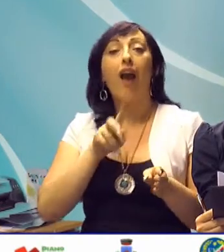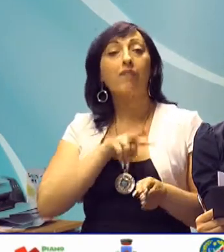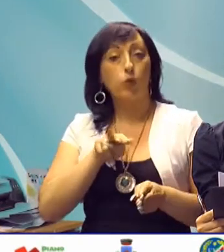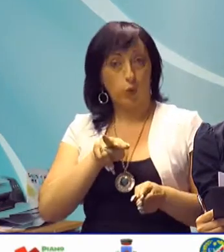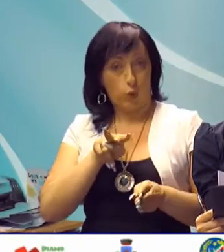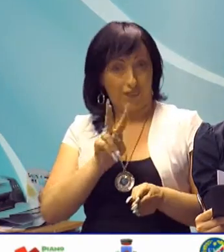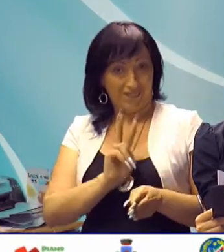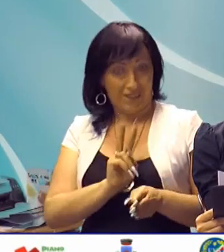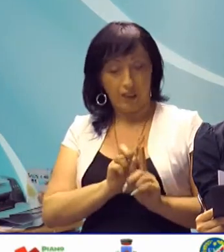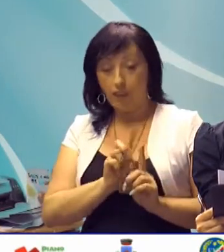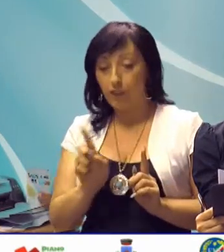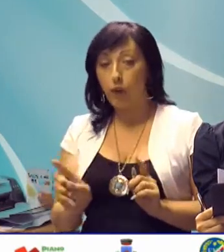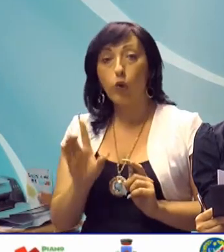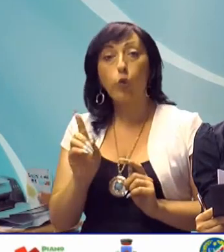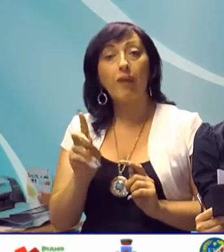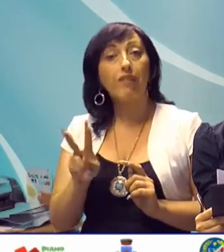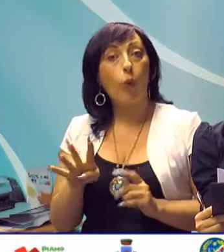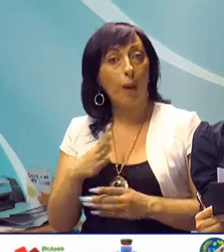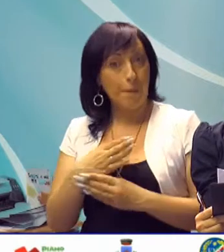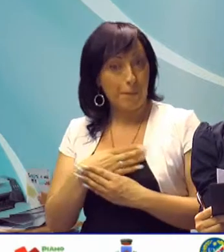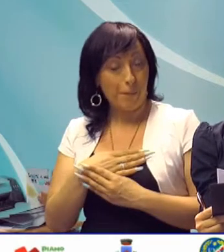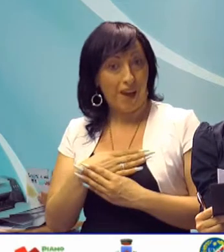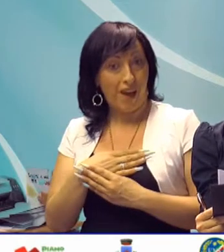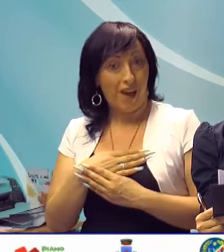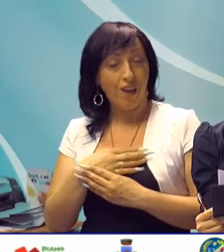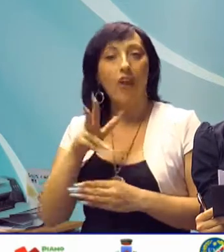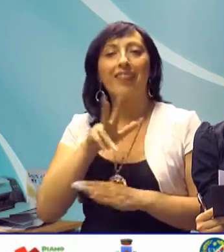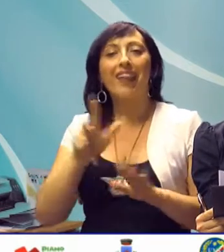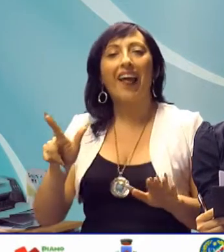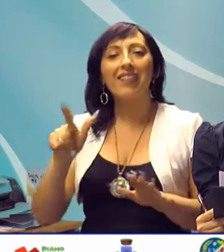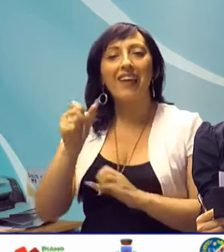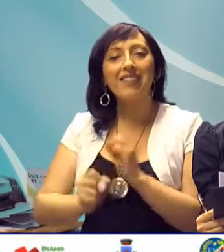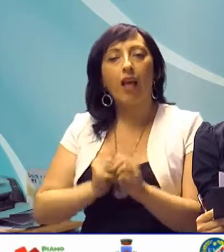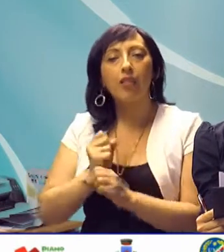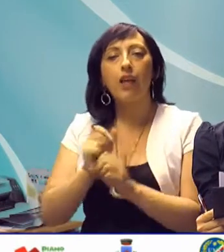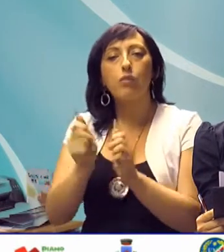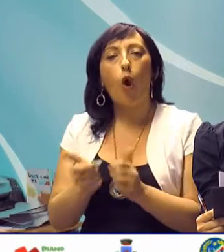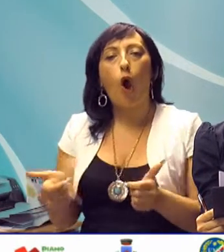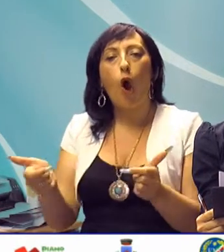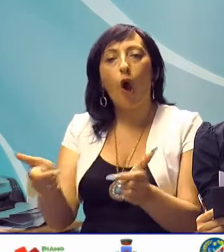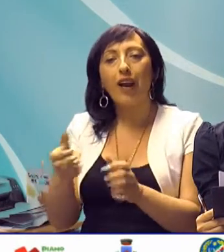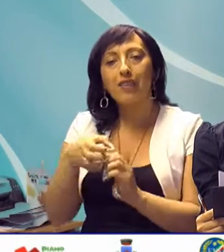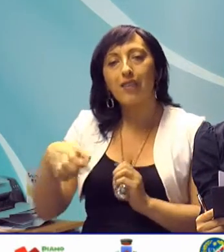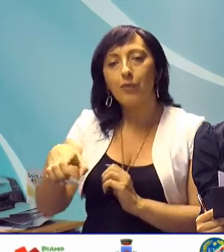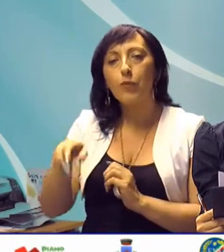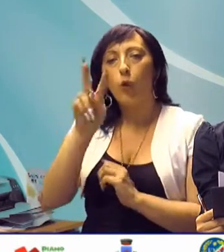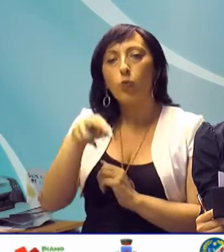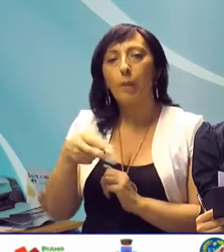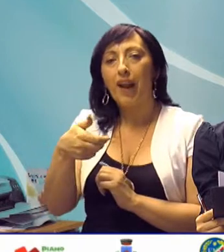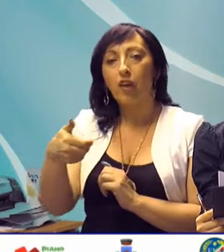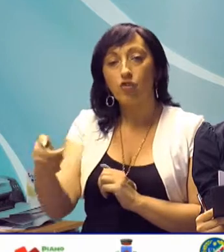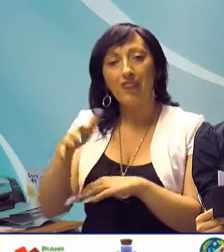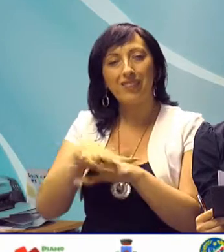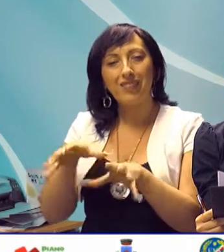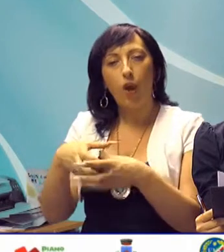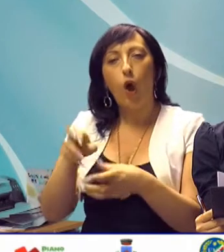a domenica 24 maggio il 37esimo congresso del distretto 2100 del